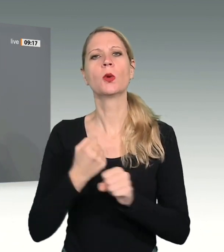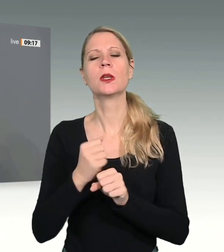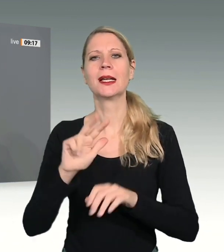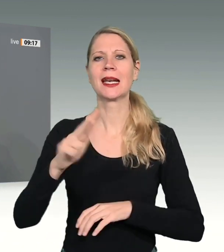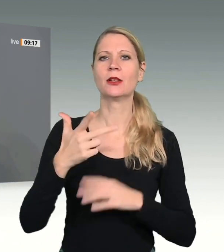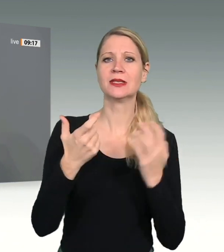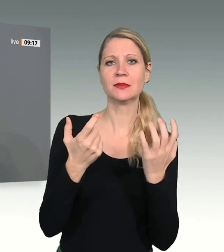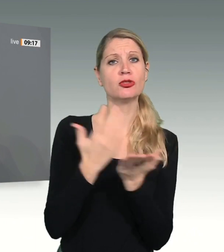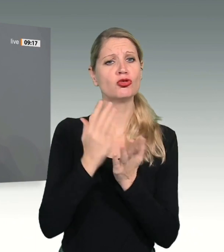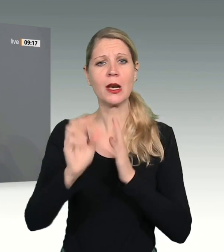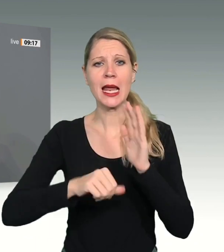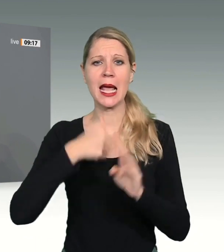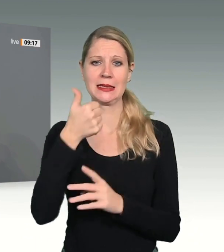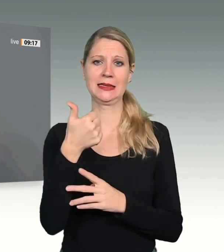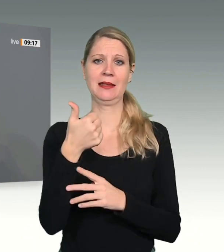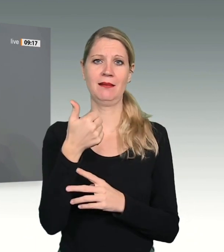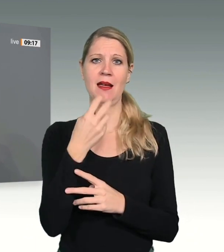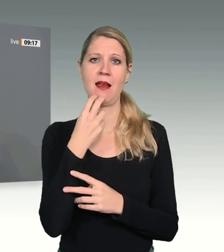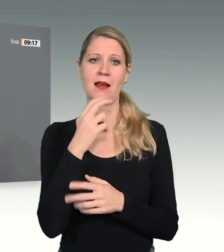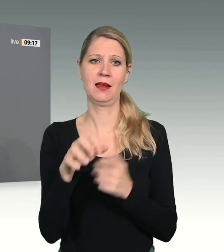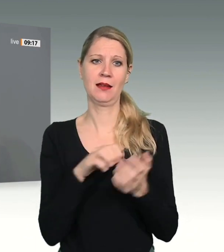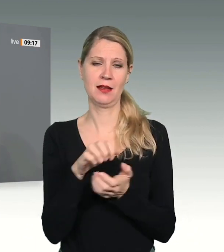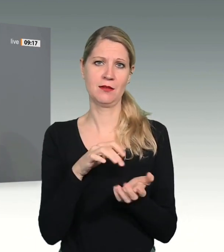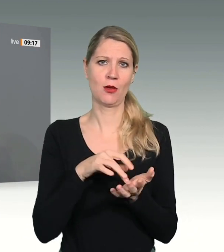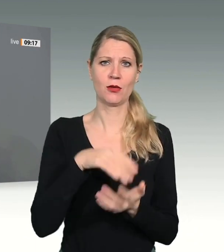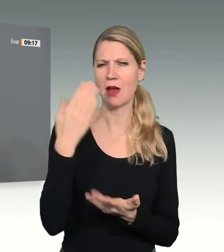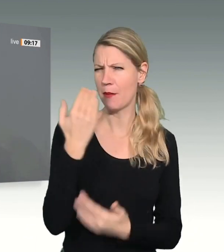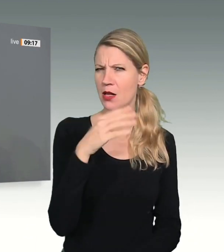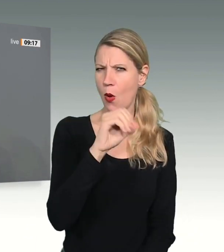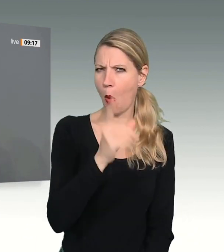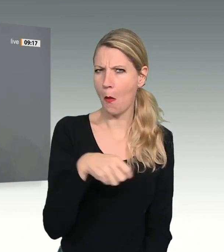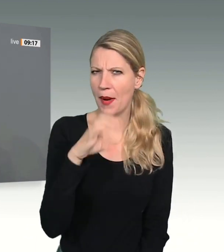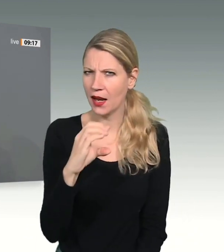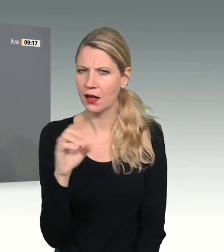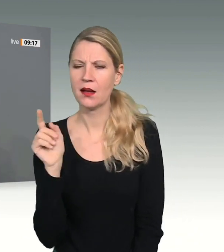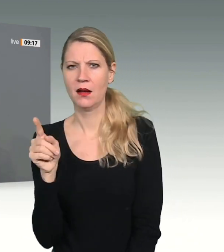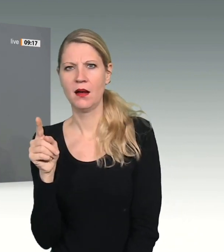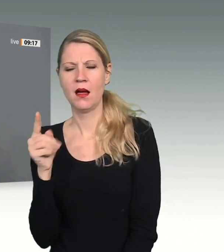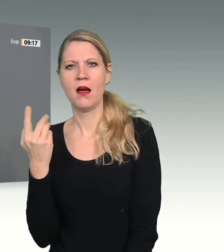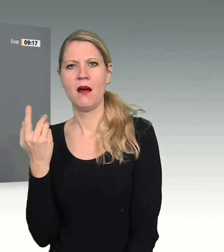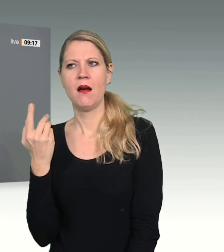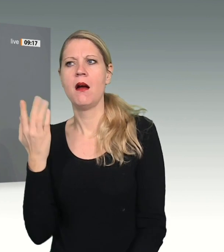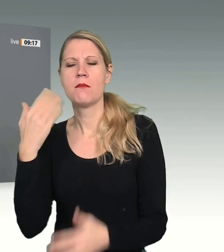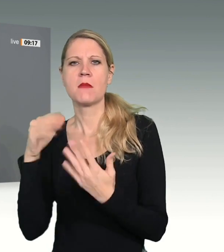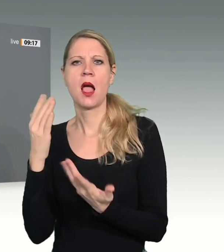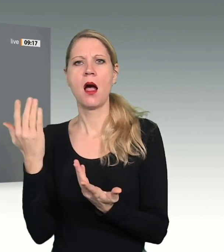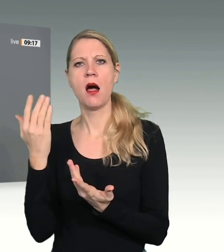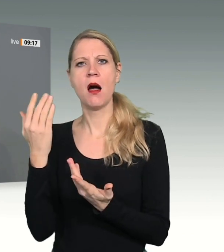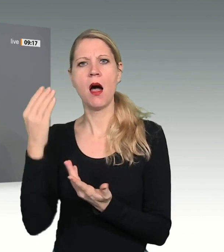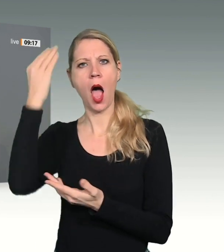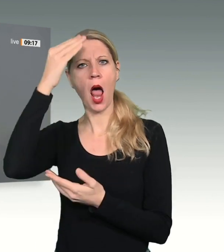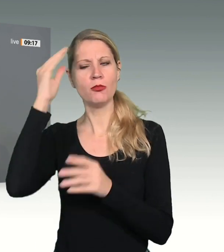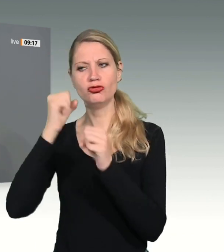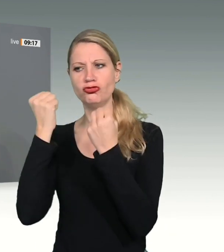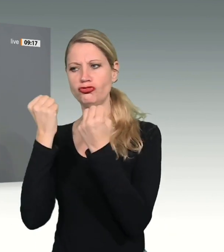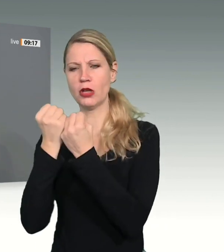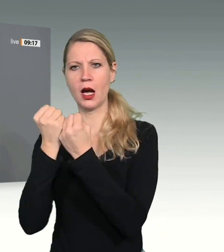Die OPEC, die damals von den arabischen Staaten dominiert, wollte mit einer